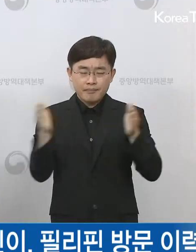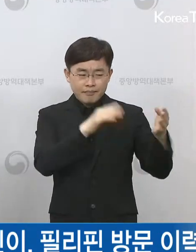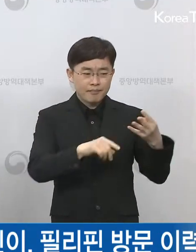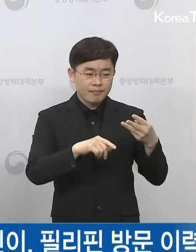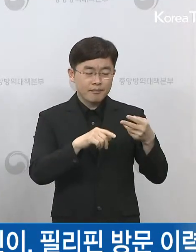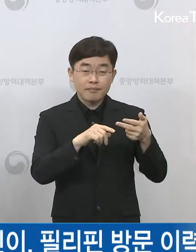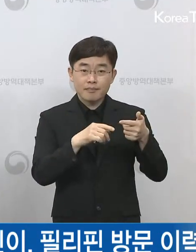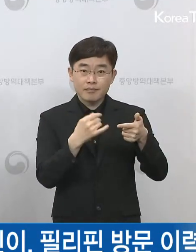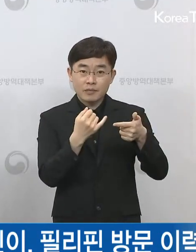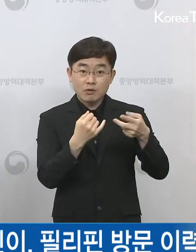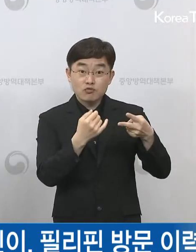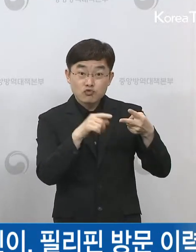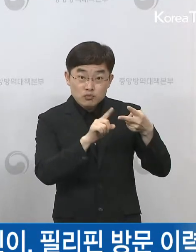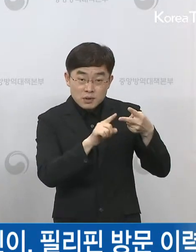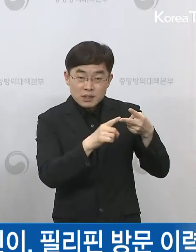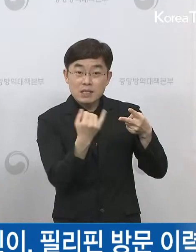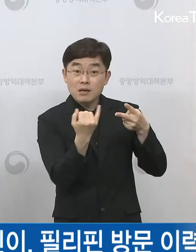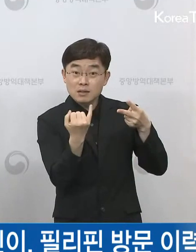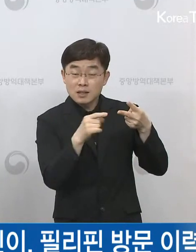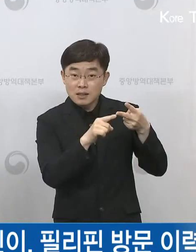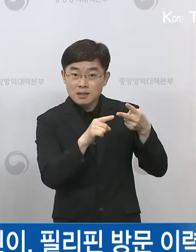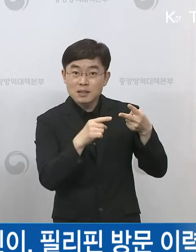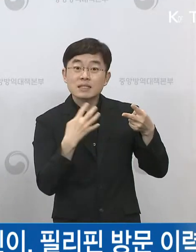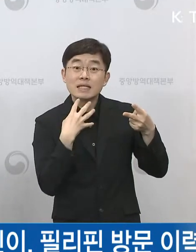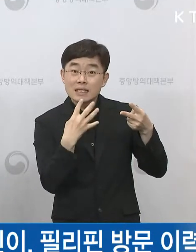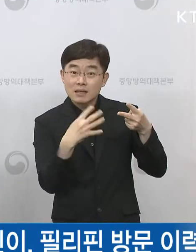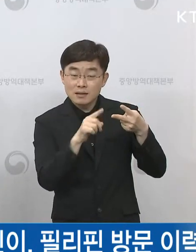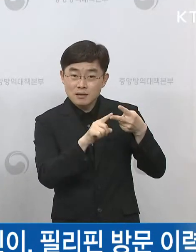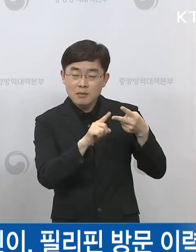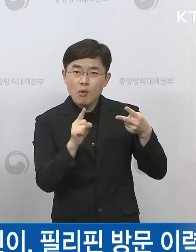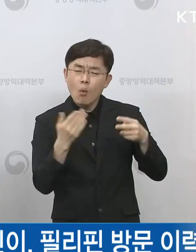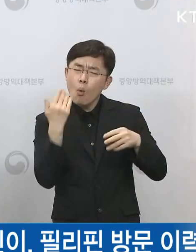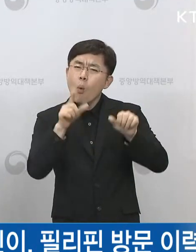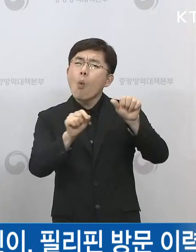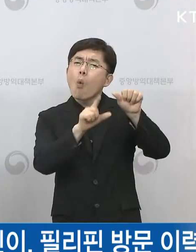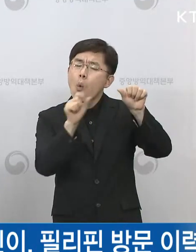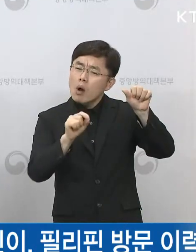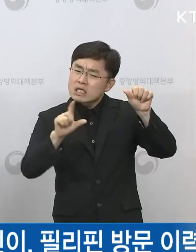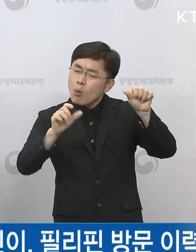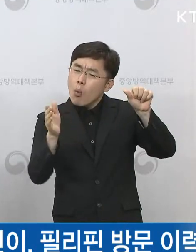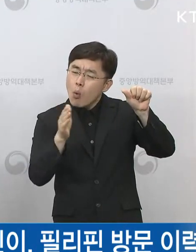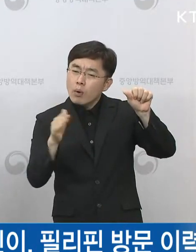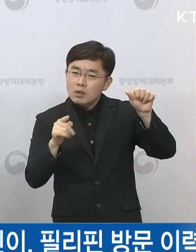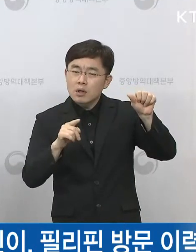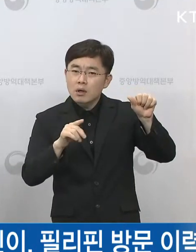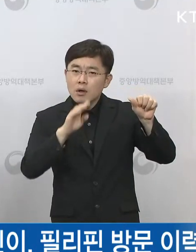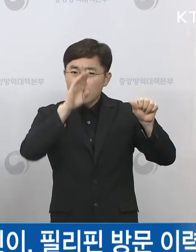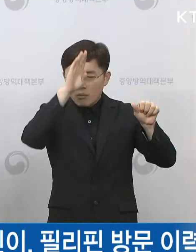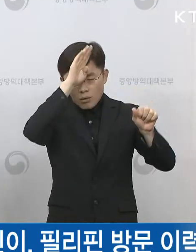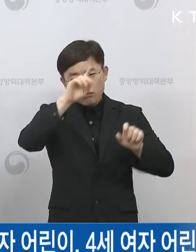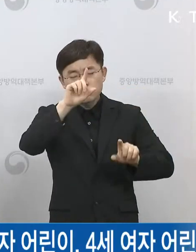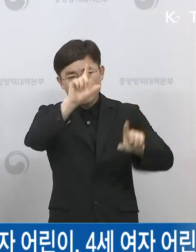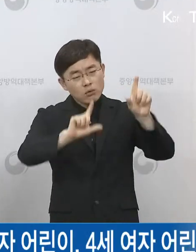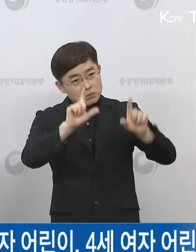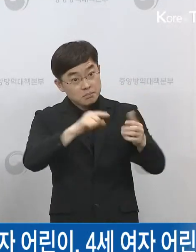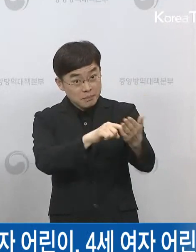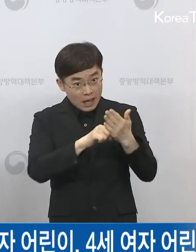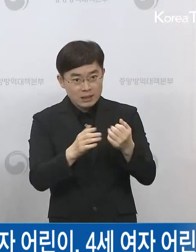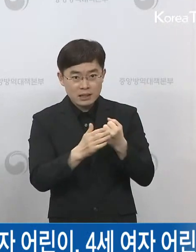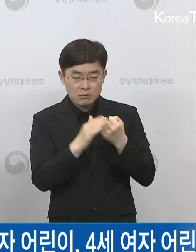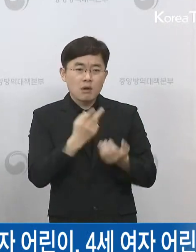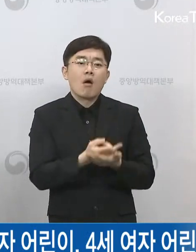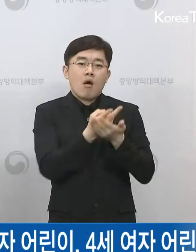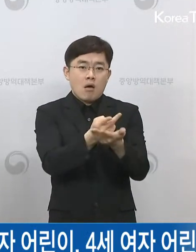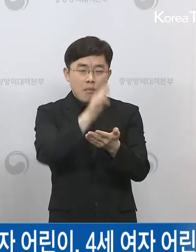사례는 증상이 5월 중순에 발생을 해서 바로 지금 입원한 상태로 치료받는 그런